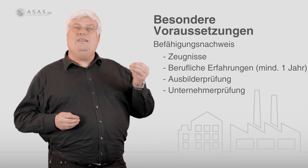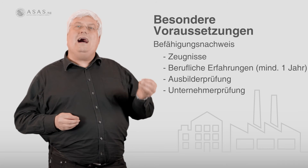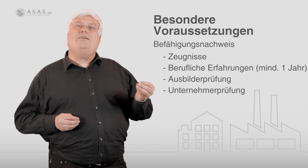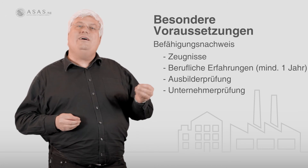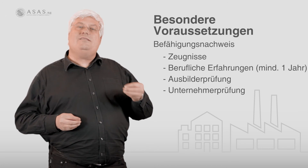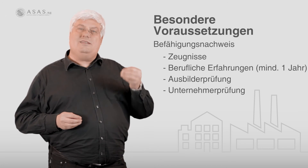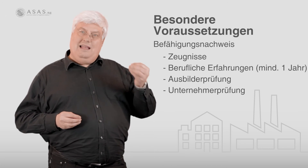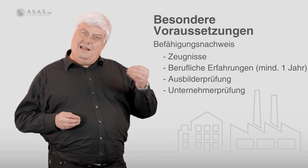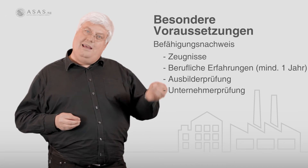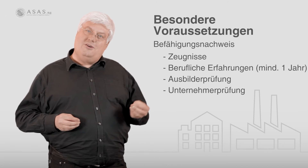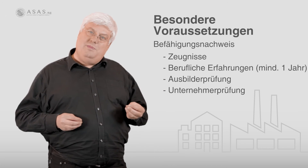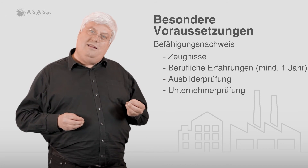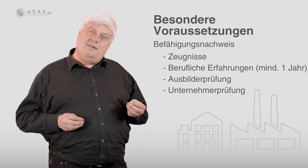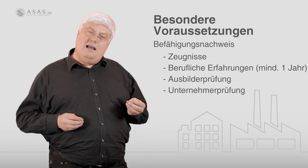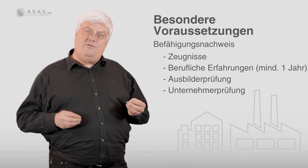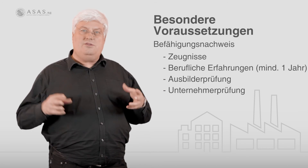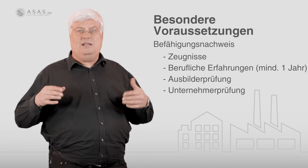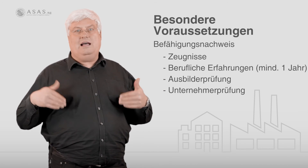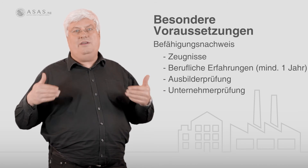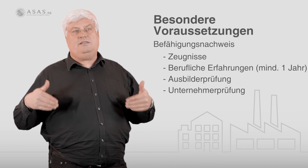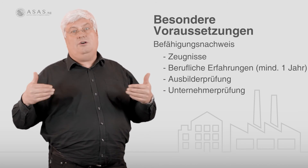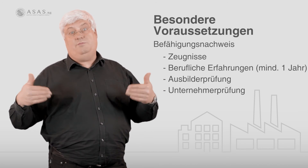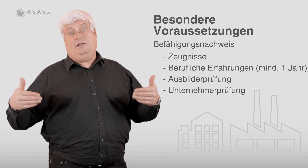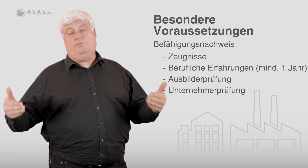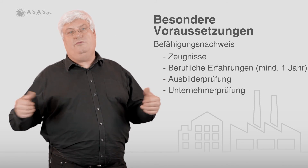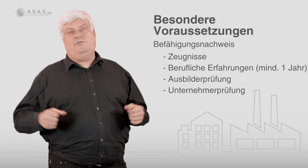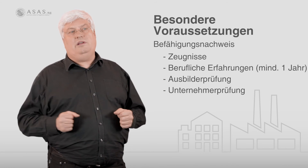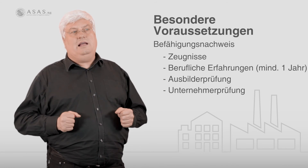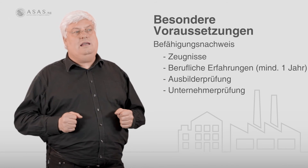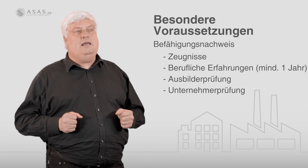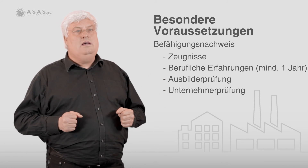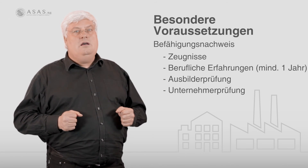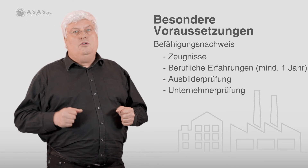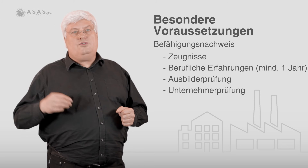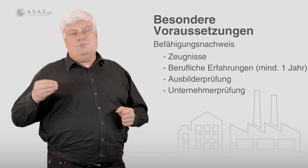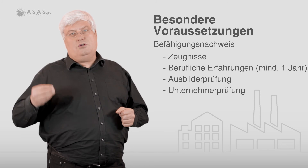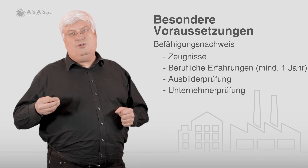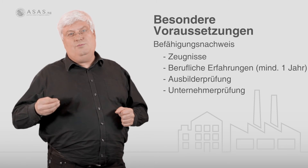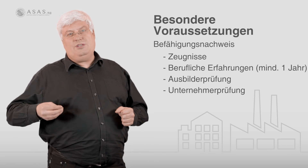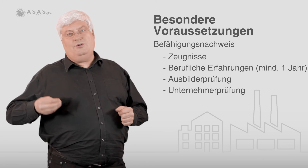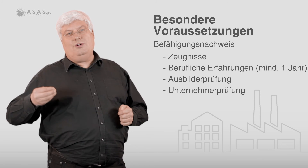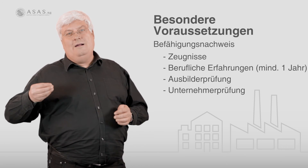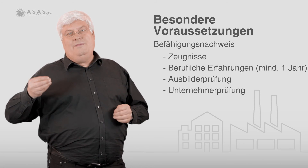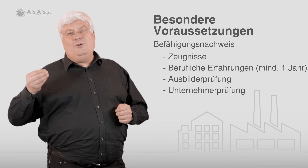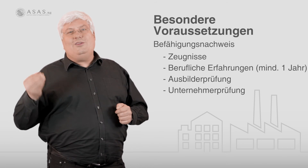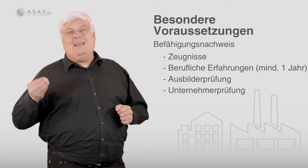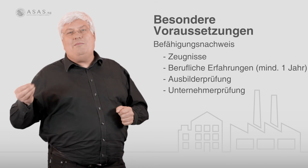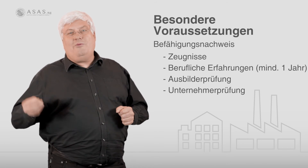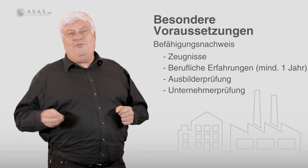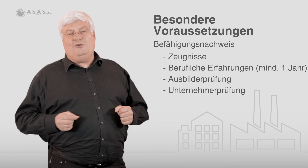Nachweis, dass er Lehrlinge ausbilden darf. Also den Nachweis der Ausbilderprüfung für Lehrlinge. Und zum Schluss muss er noch die Unternehmerprüfung